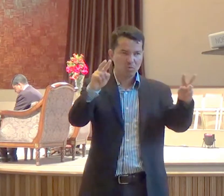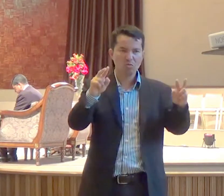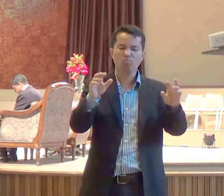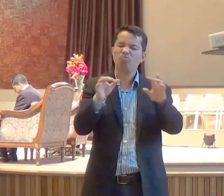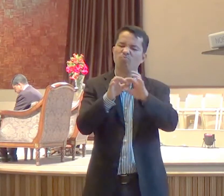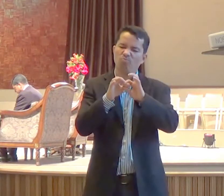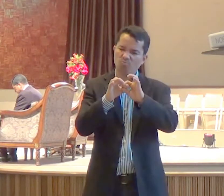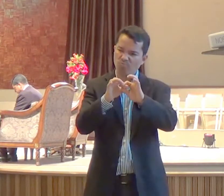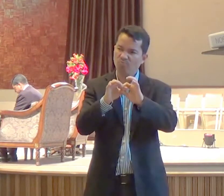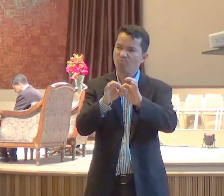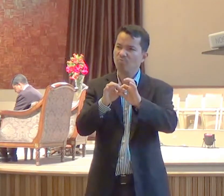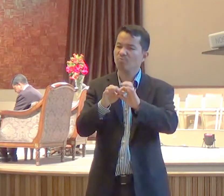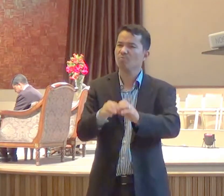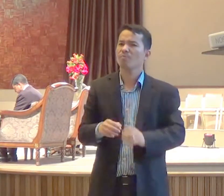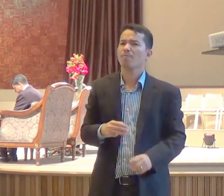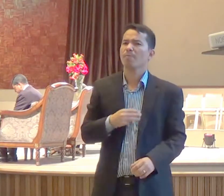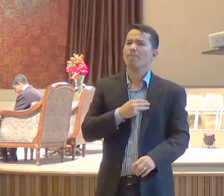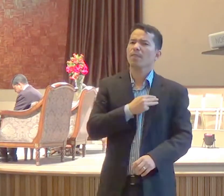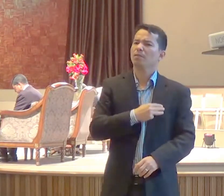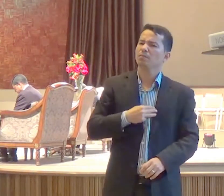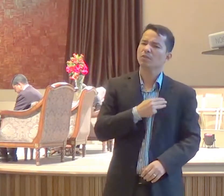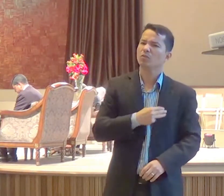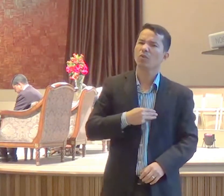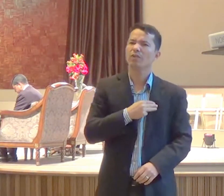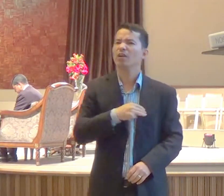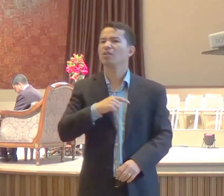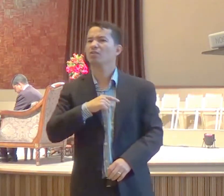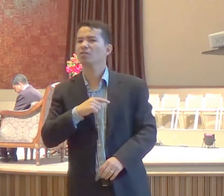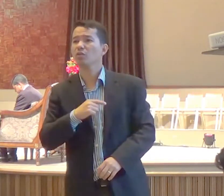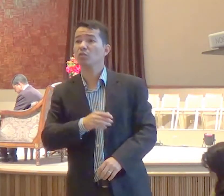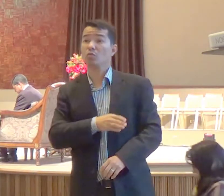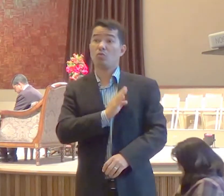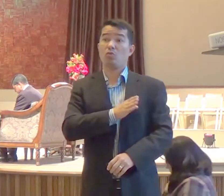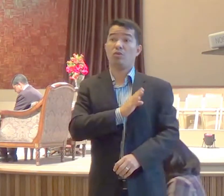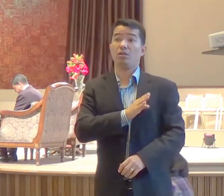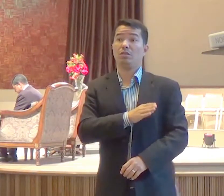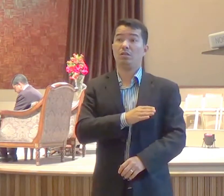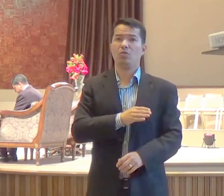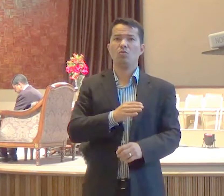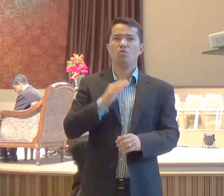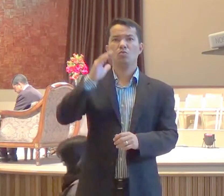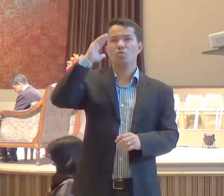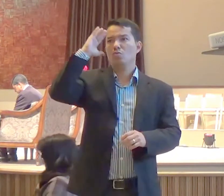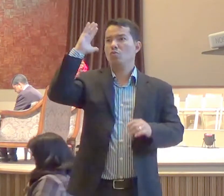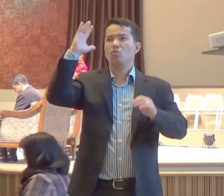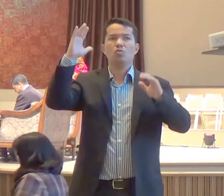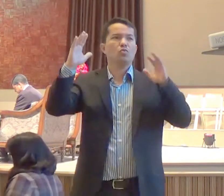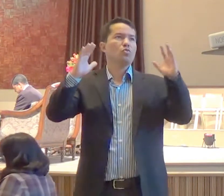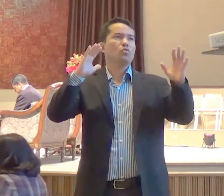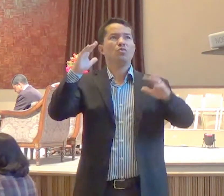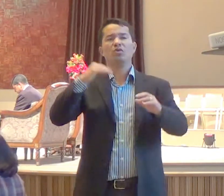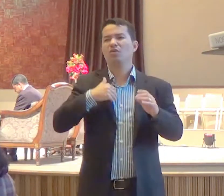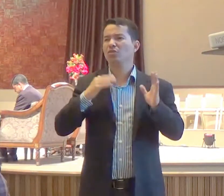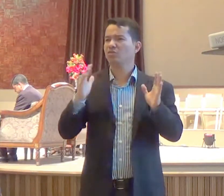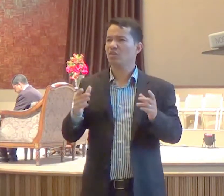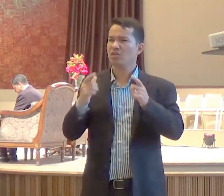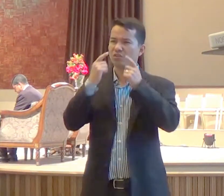o missionário tem um coração, muito cheio de pensamentos mistos, sabe, eu já chorei muito, esse ano,